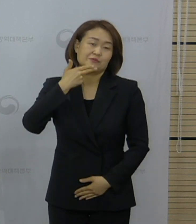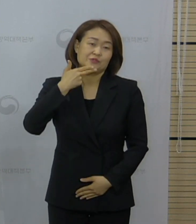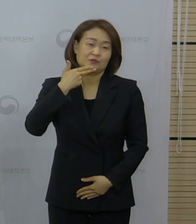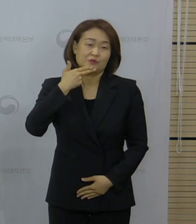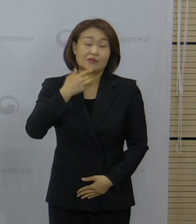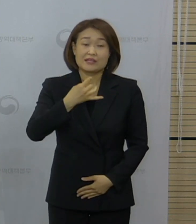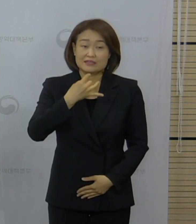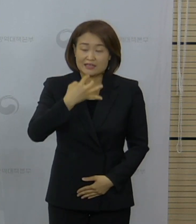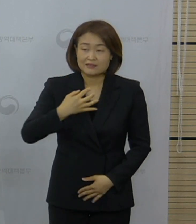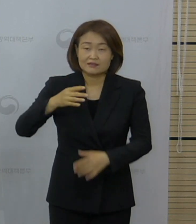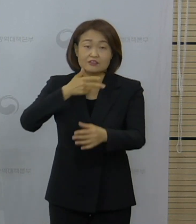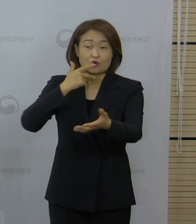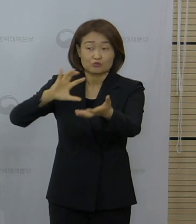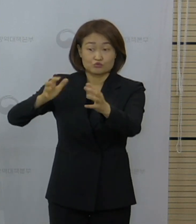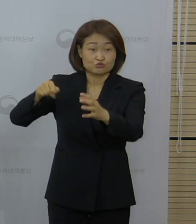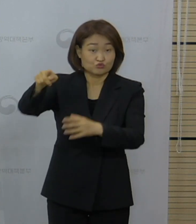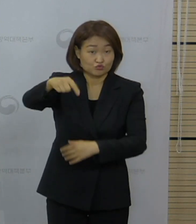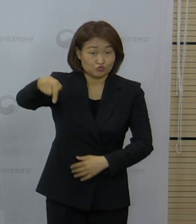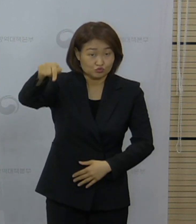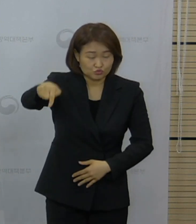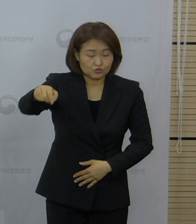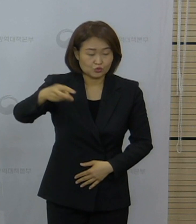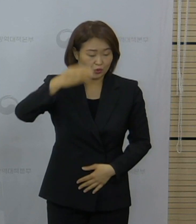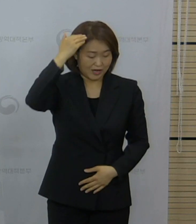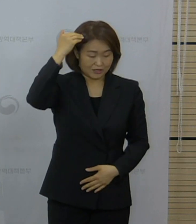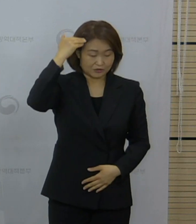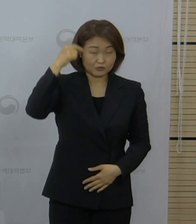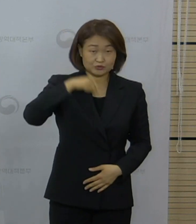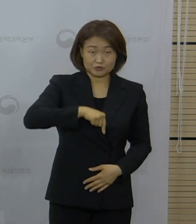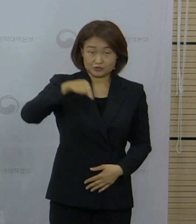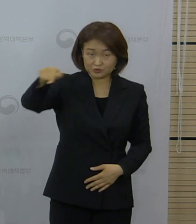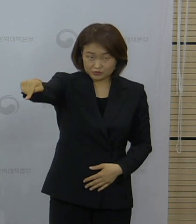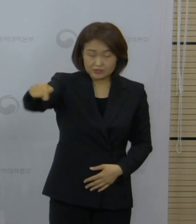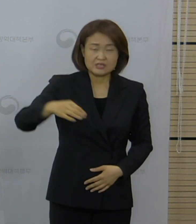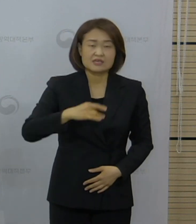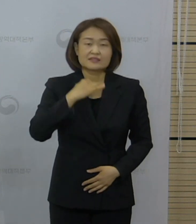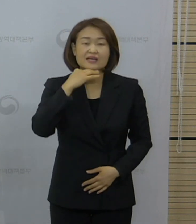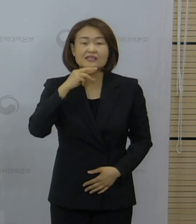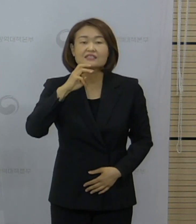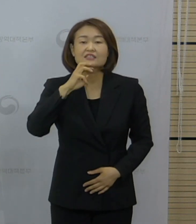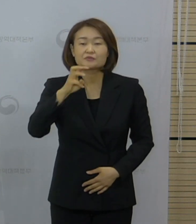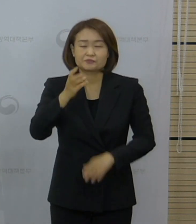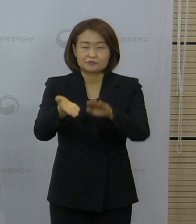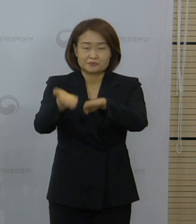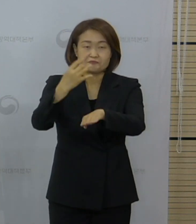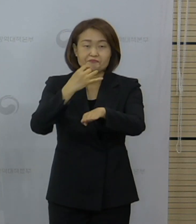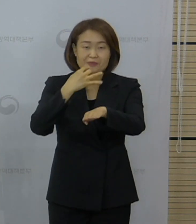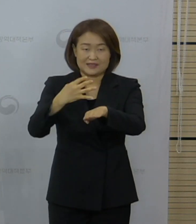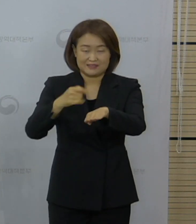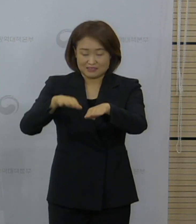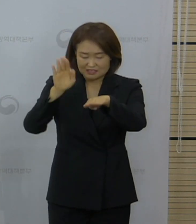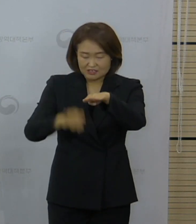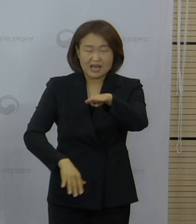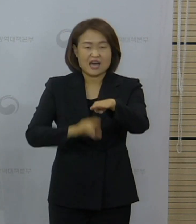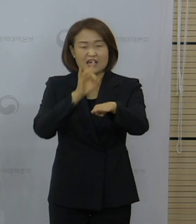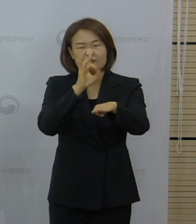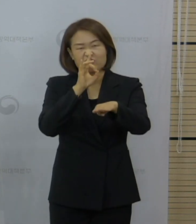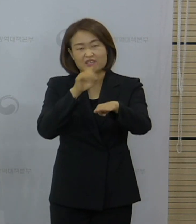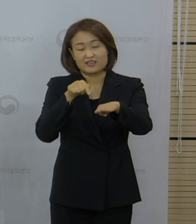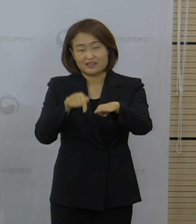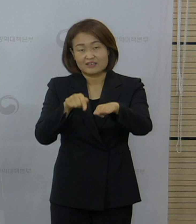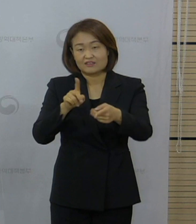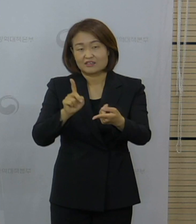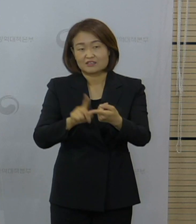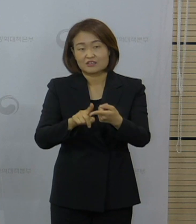우리나라에서 모두 30세 미만은 접종의 위험 대비 이익이 1.0 이하였던 점을